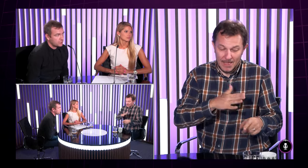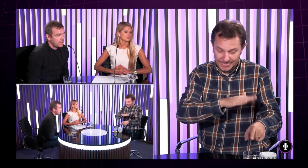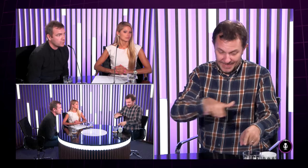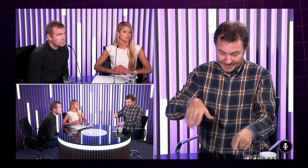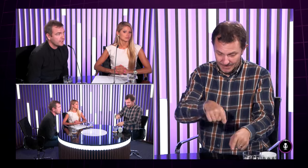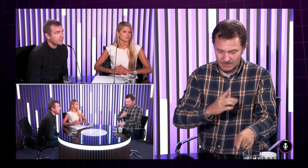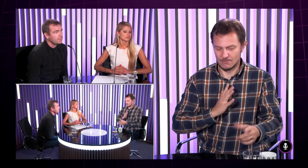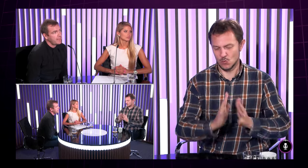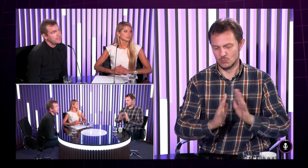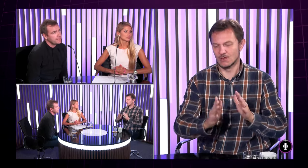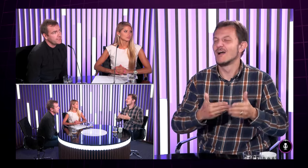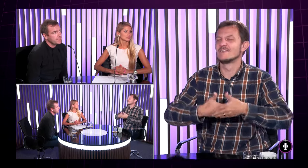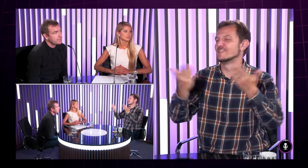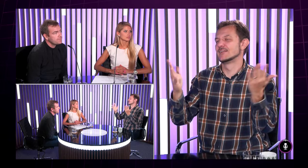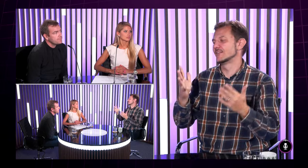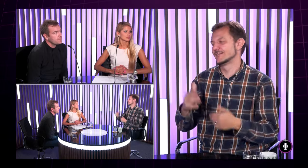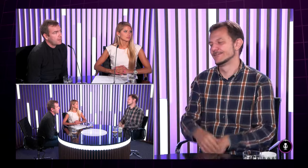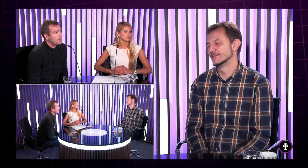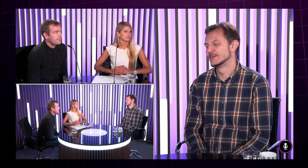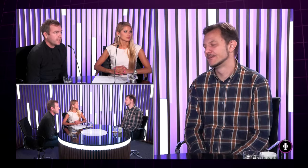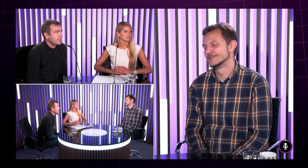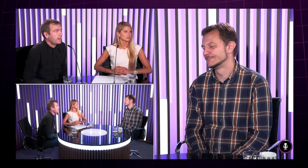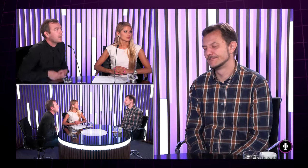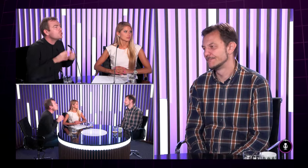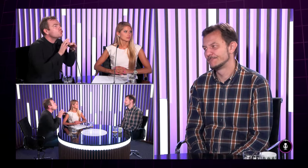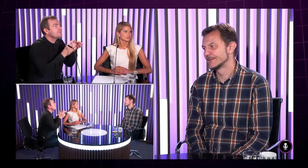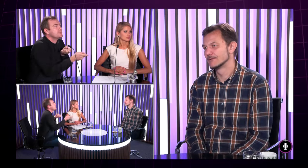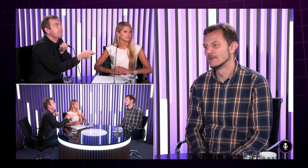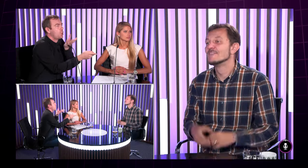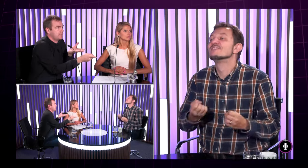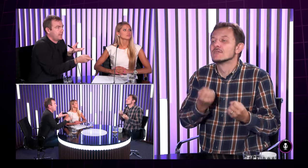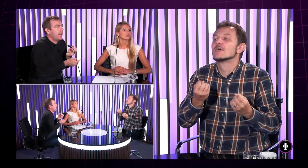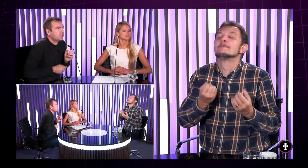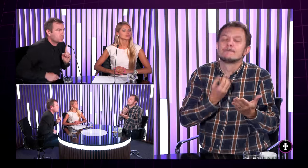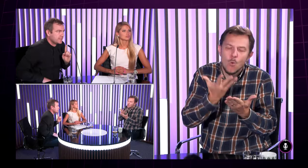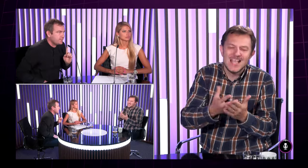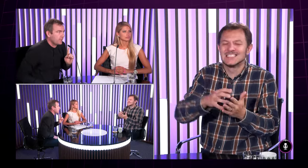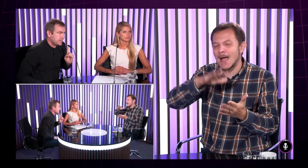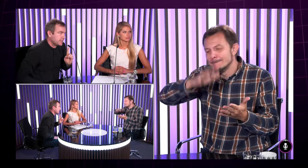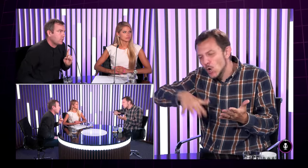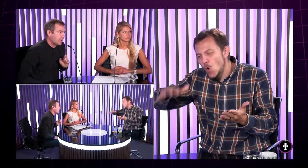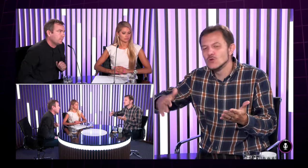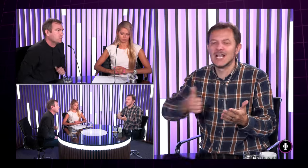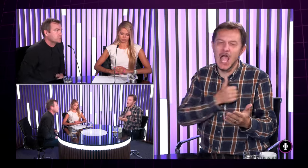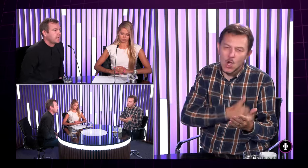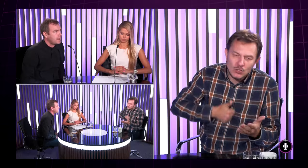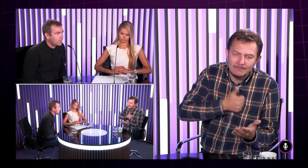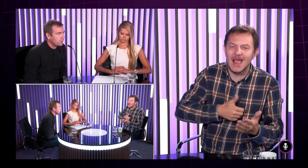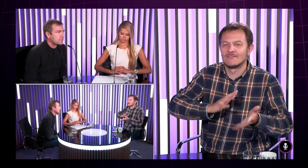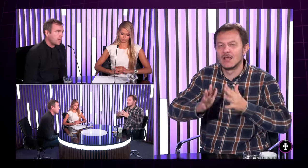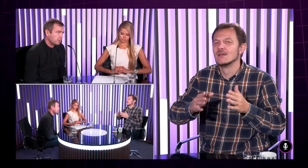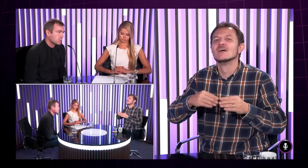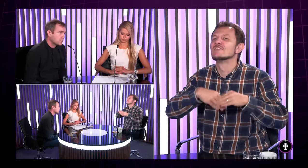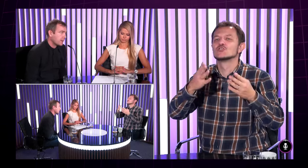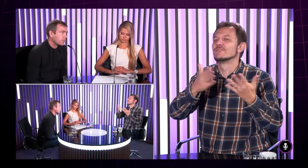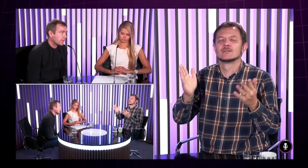manželka posunkuje deťom a deti ale verejne a to súvisí s poéziou alebo s nejaká